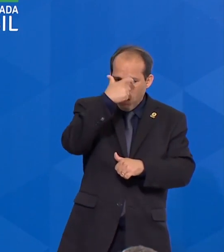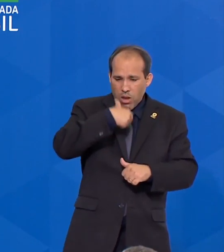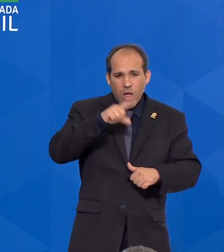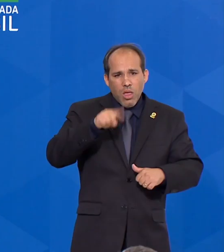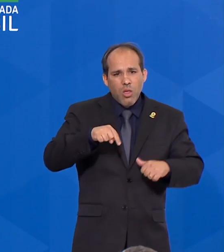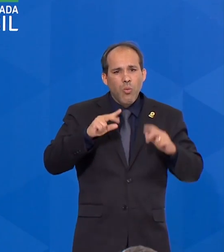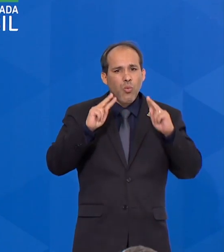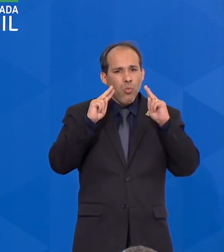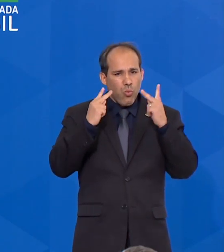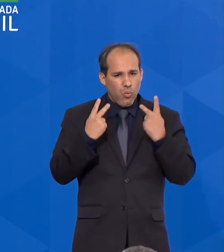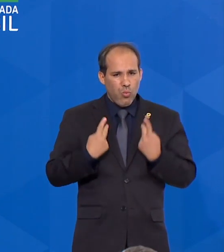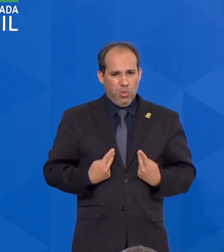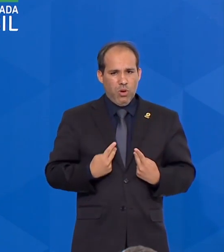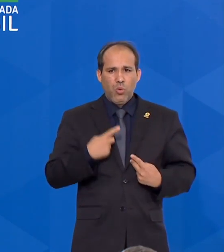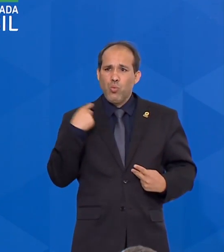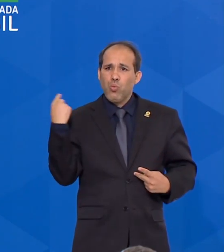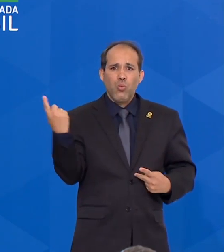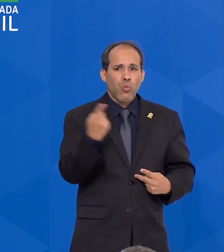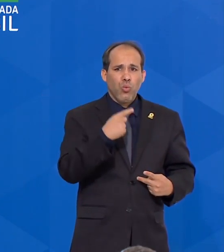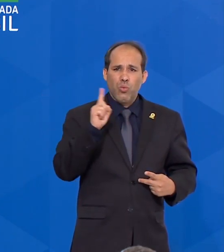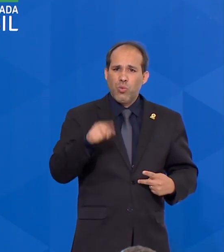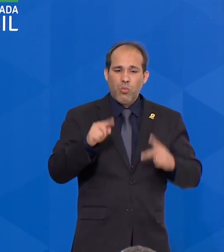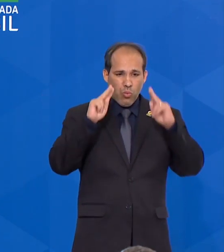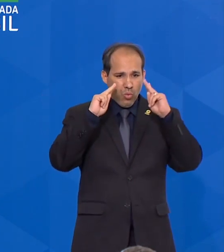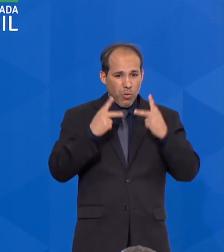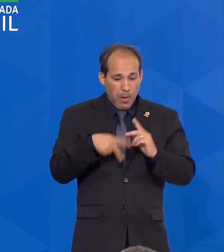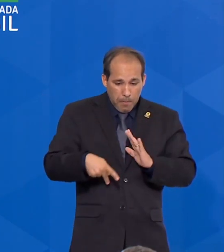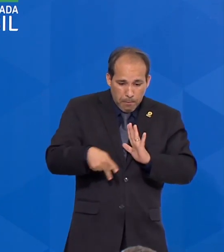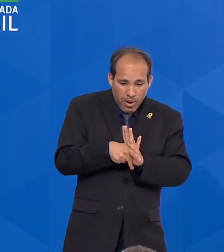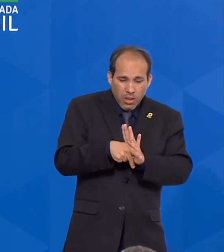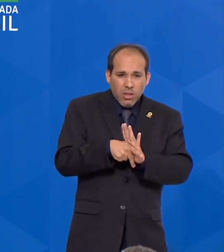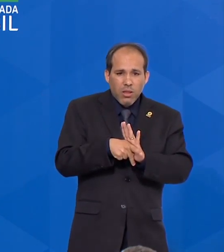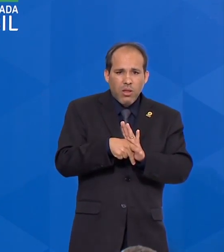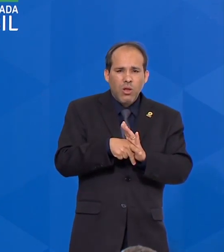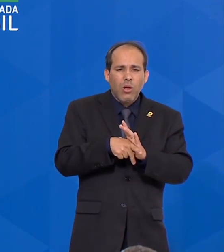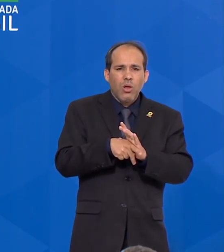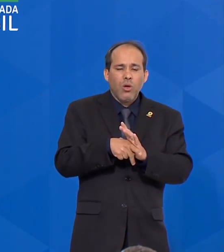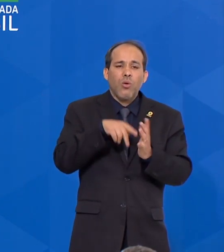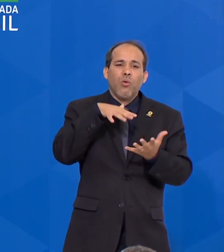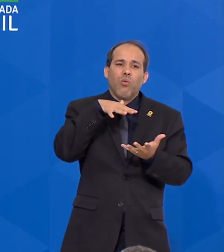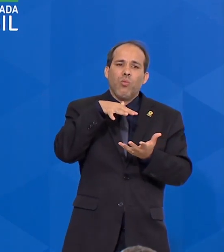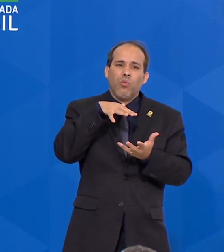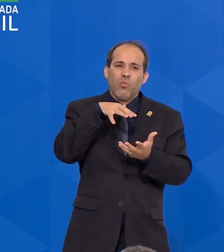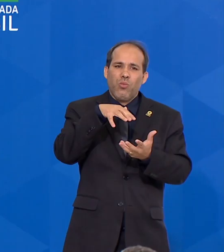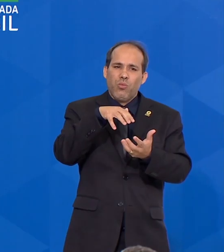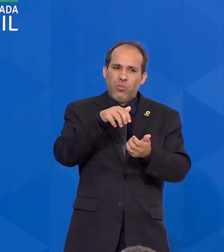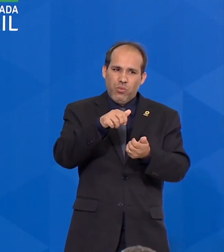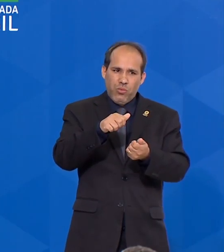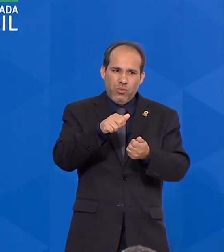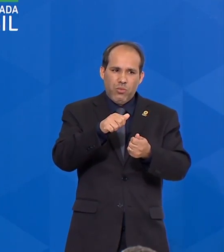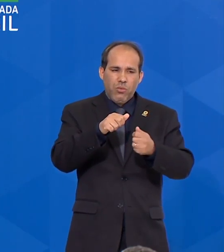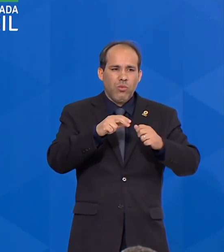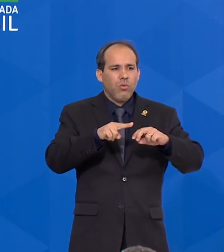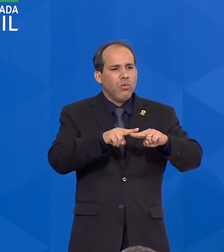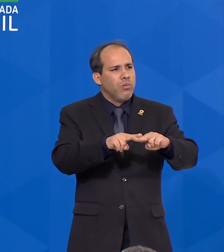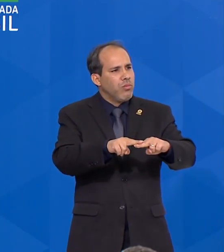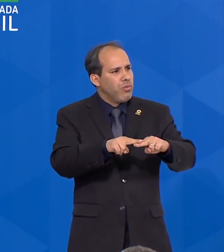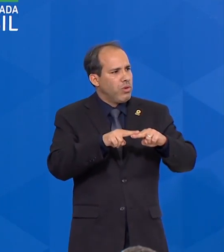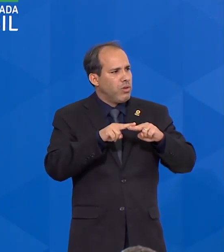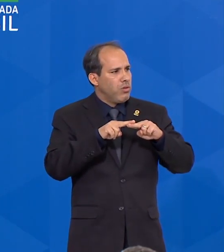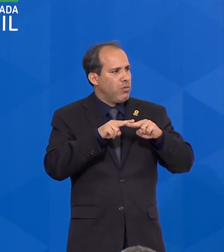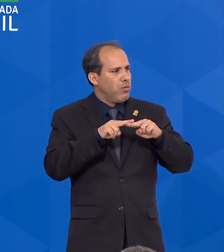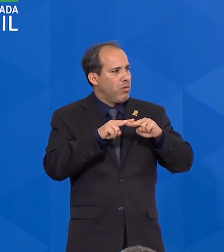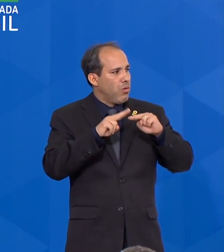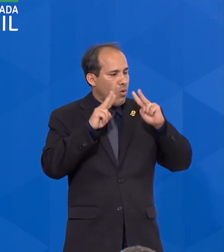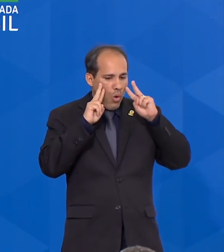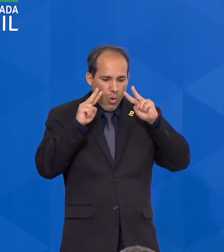Para quem deixou os filhos para trás para buscar uma vida nova no país, a ajuda recebida no Brasil é fundamental. Olhar